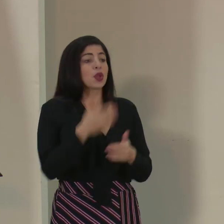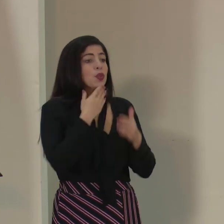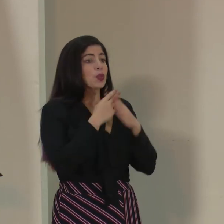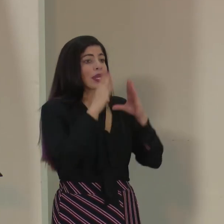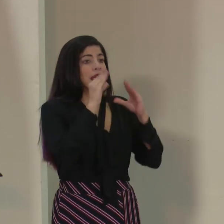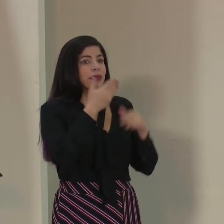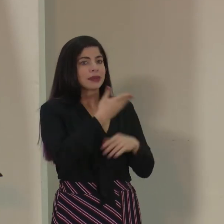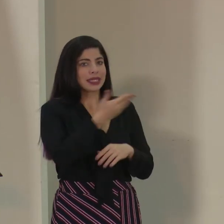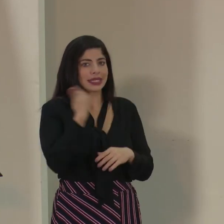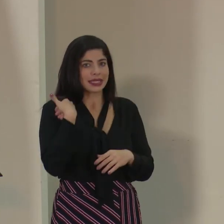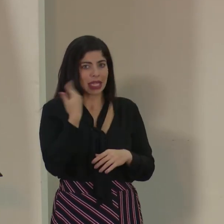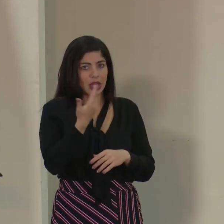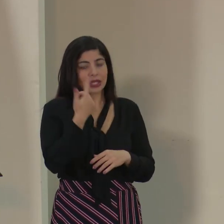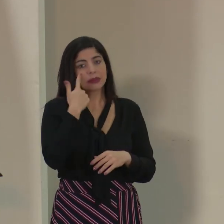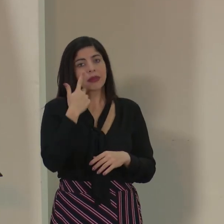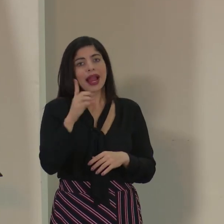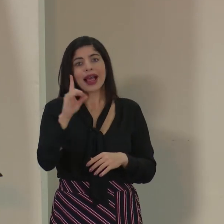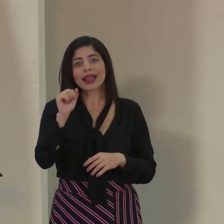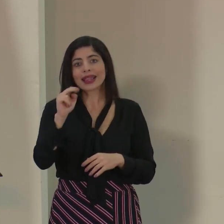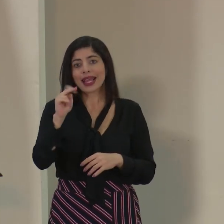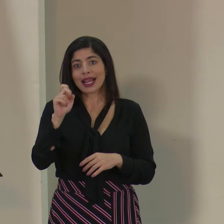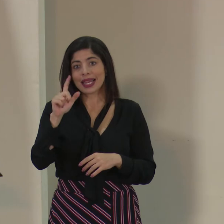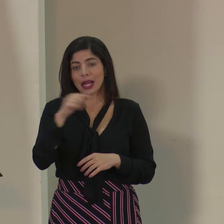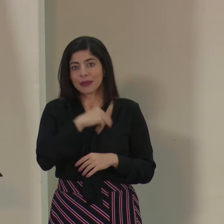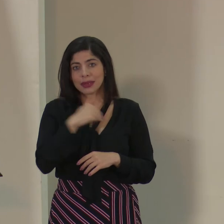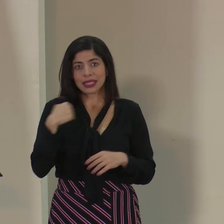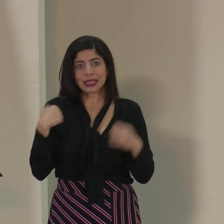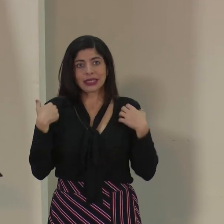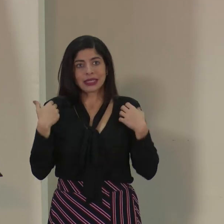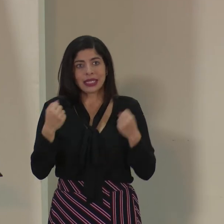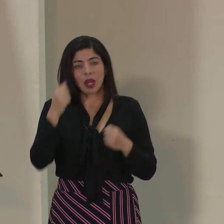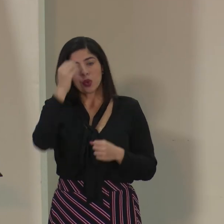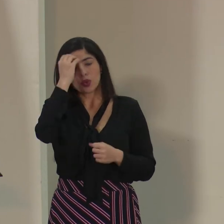estimados señores. Para don Daniel, ministro de Salud.